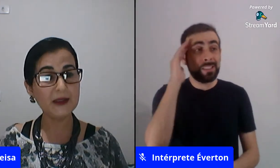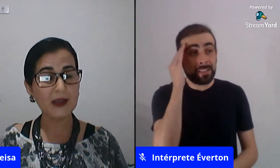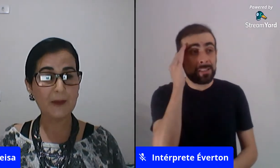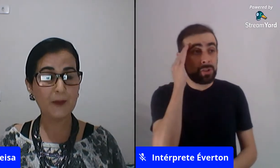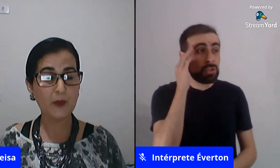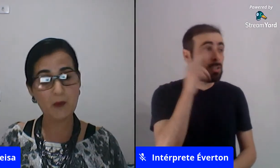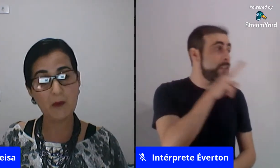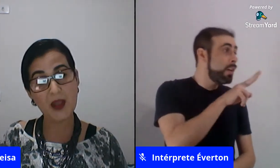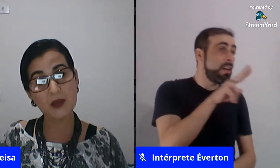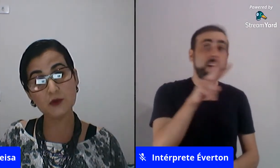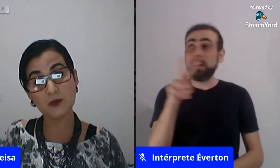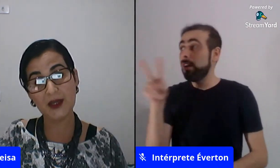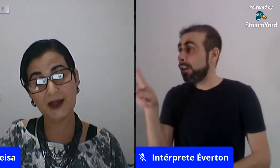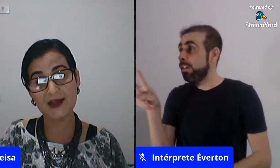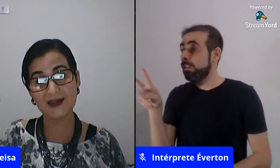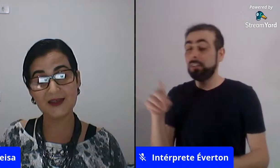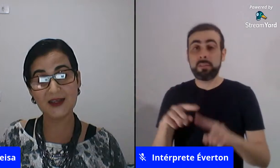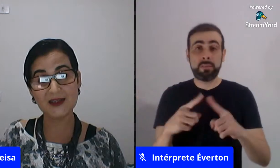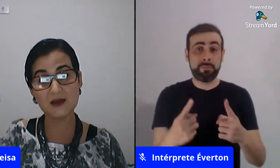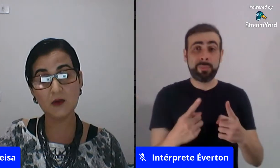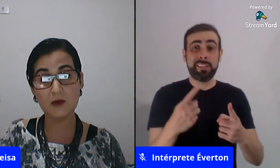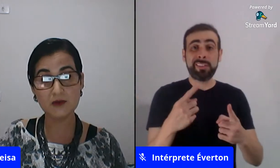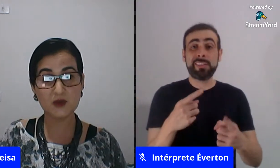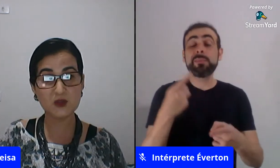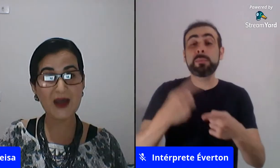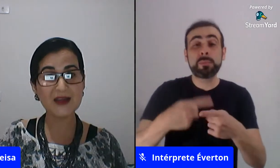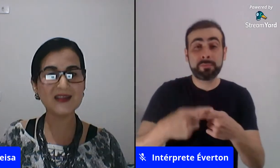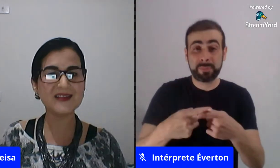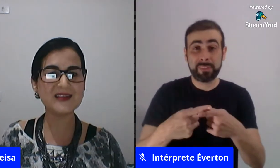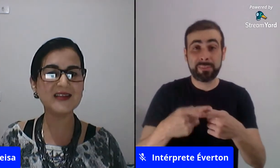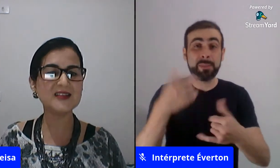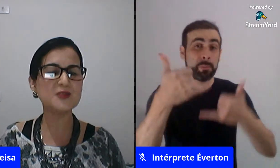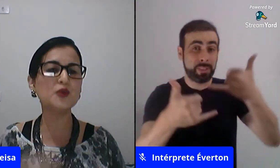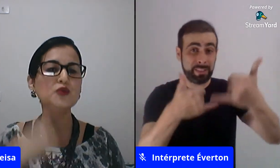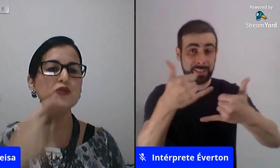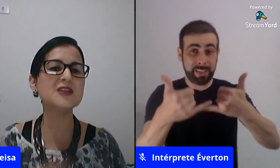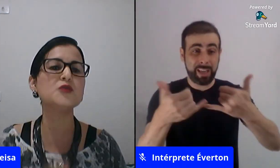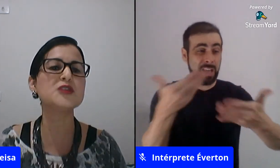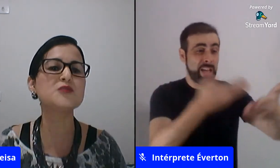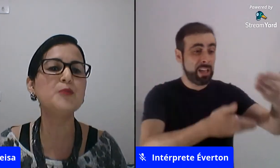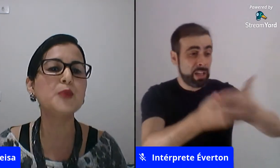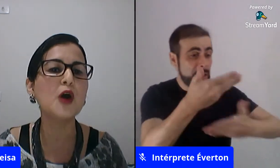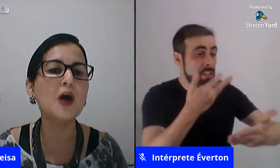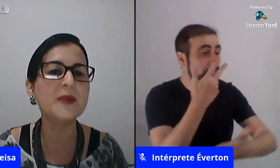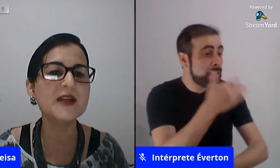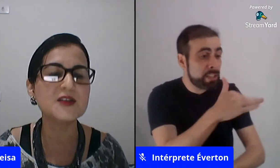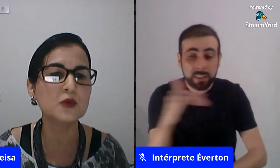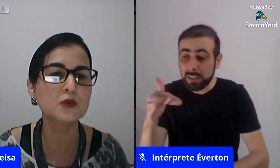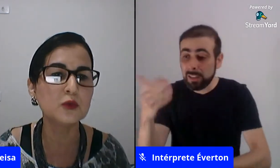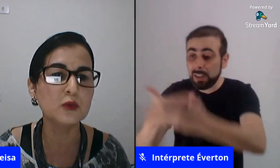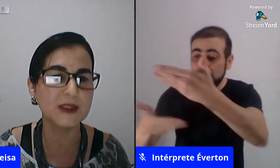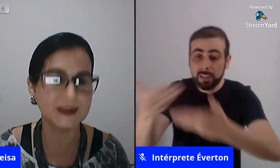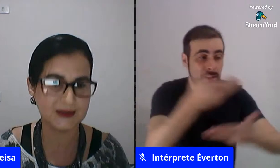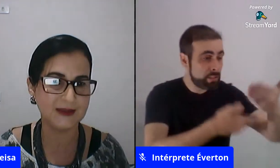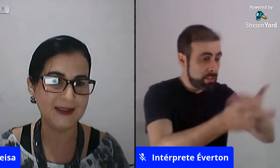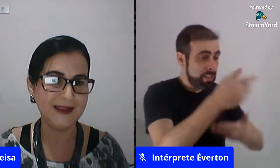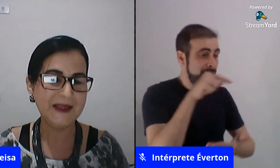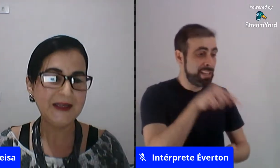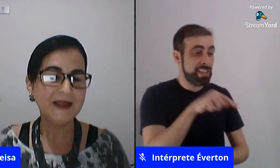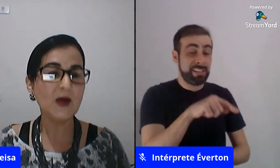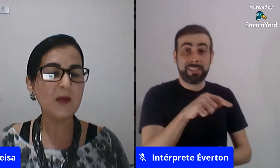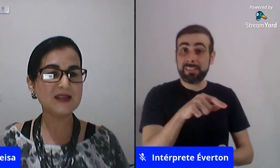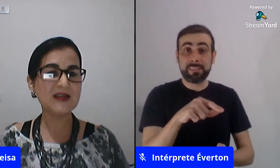também é por meio do brincar na interação com seus pares que as crianças produzem as suas próprias culturas